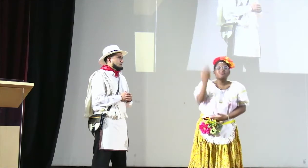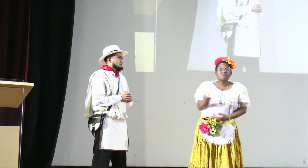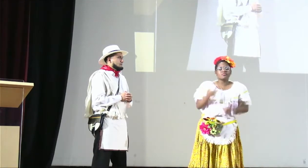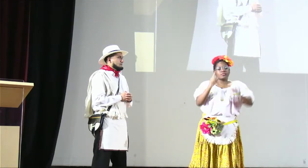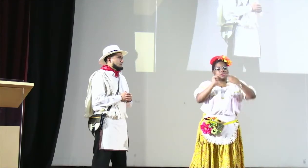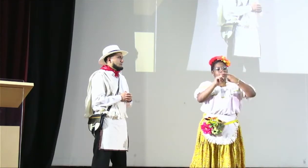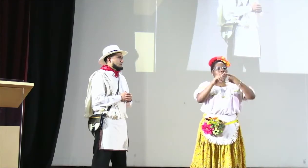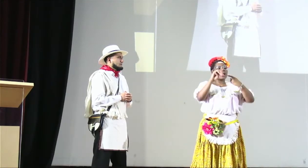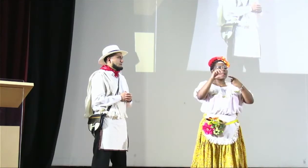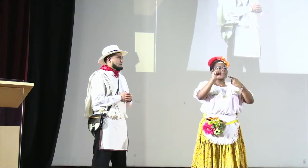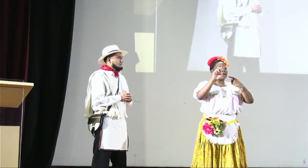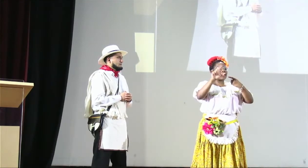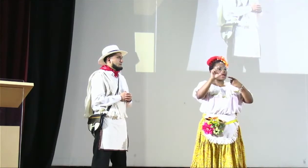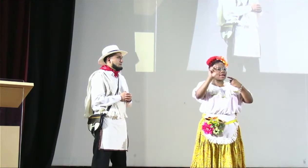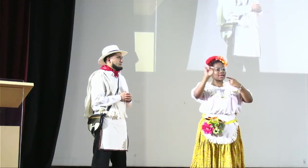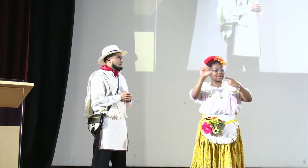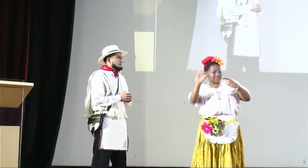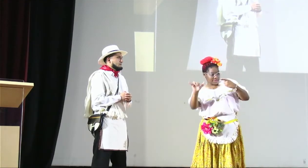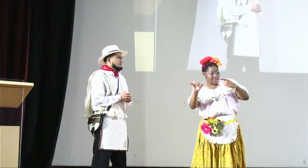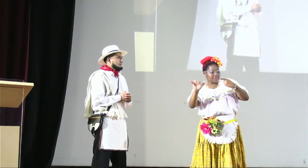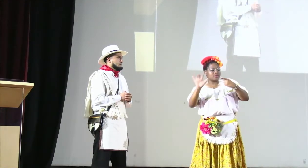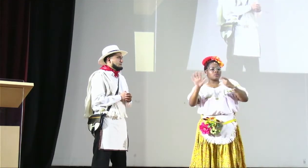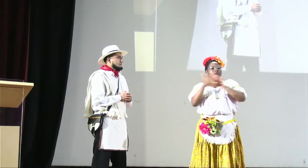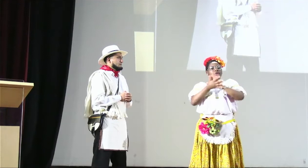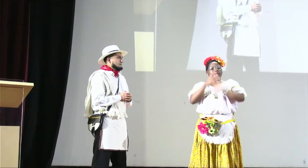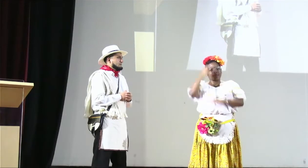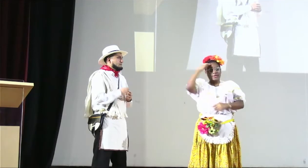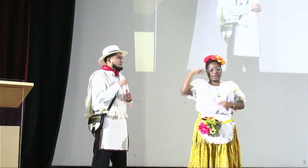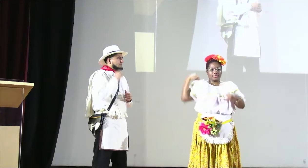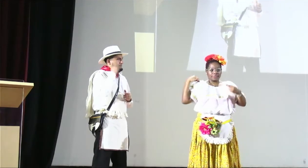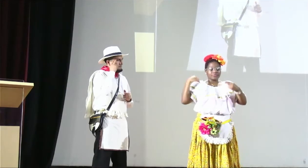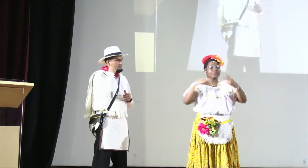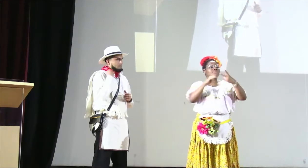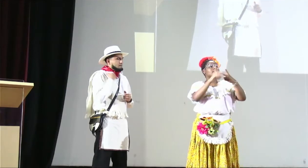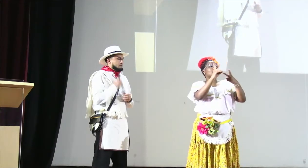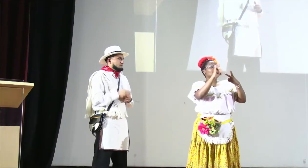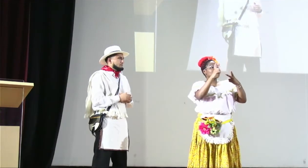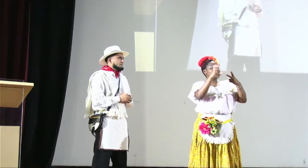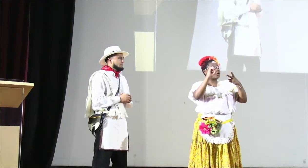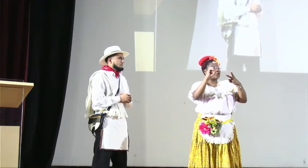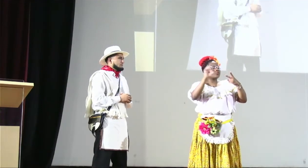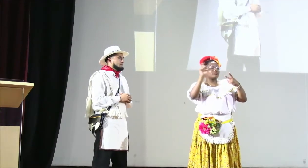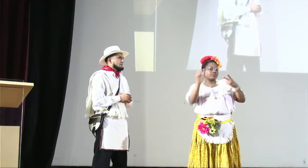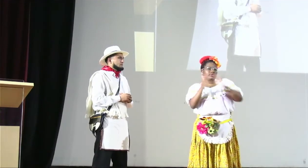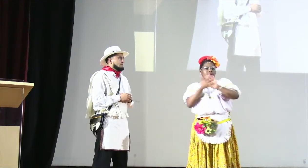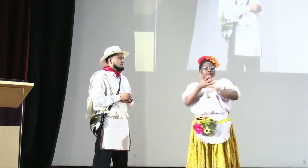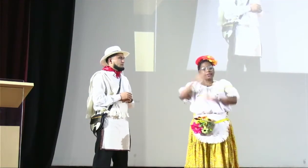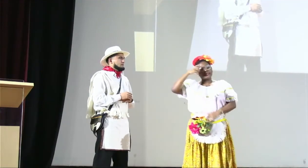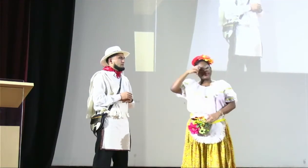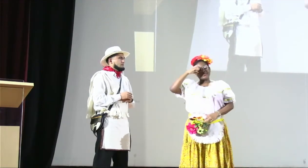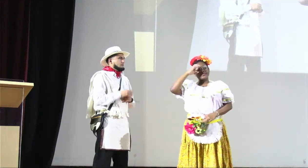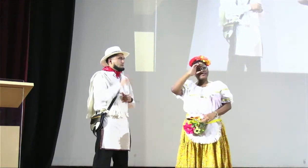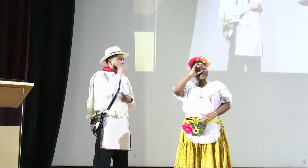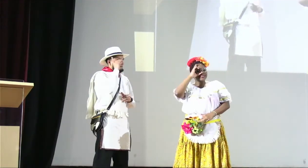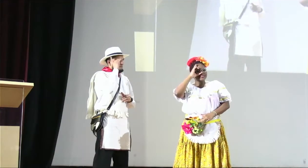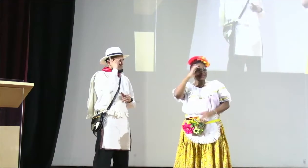panel. Y nuestro panel está Marleni, su seña es esta. Y también Diego, que su seña es esta.